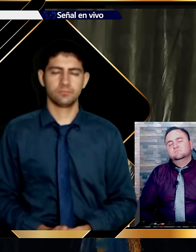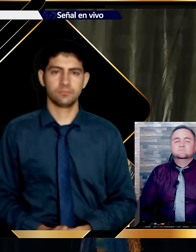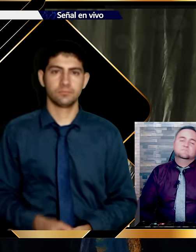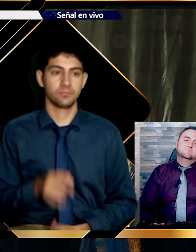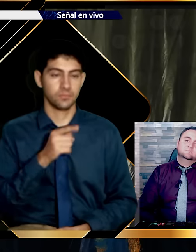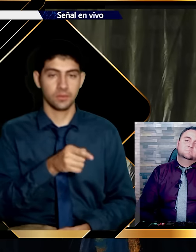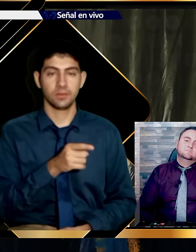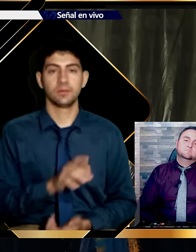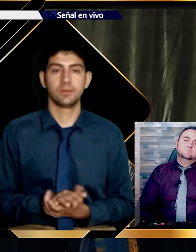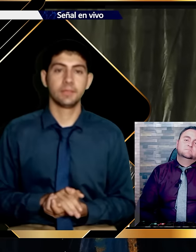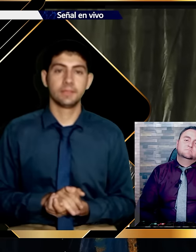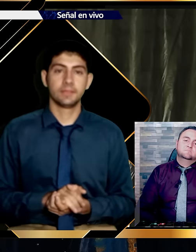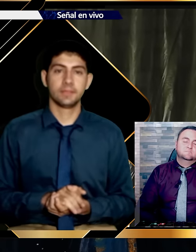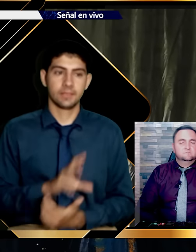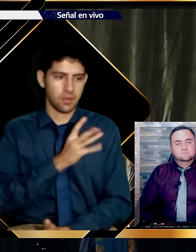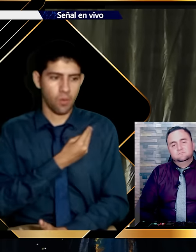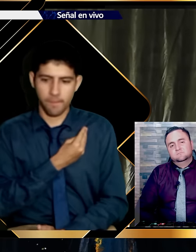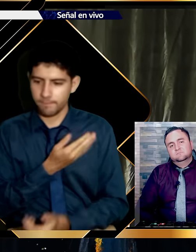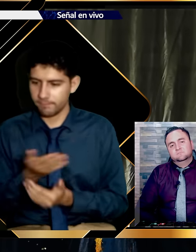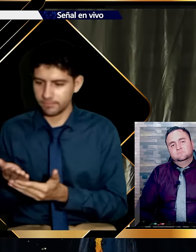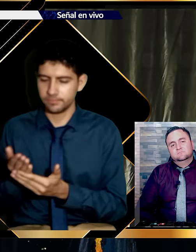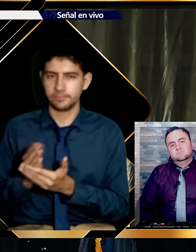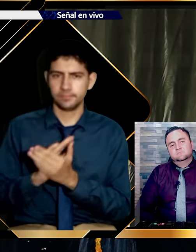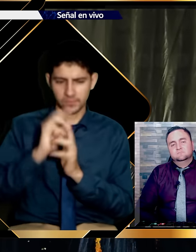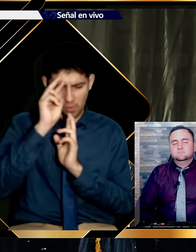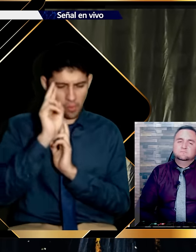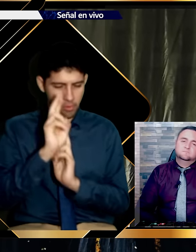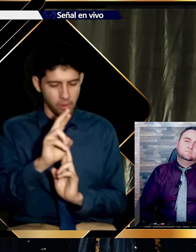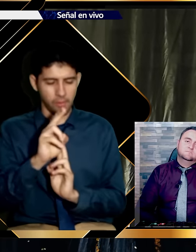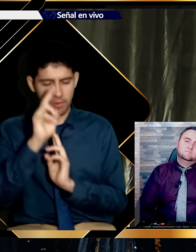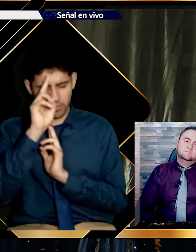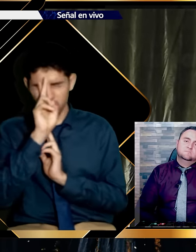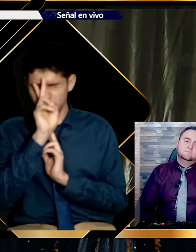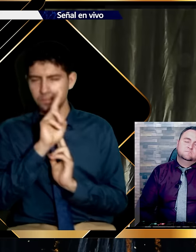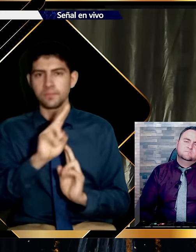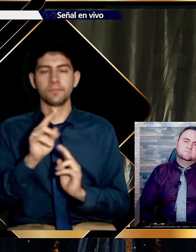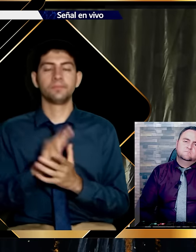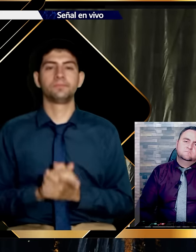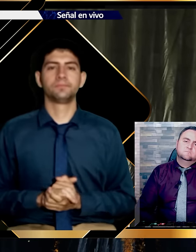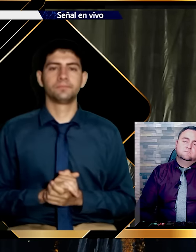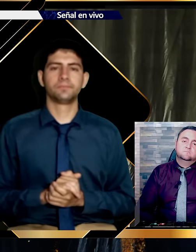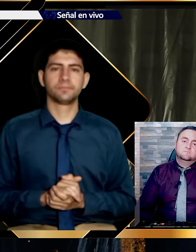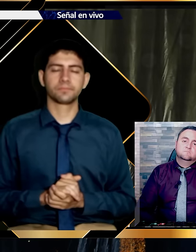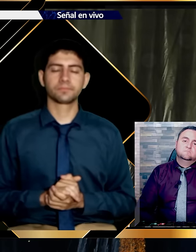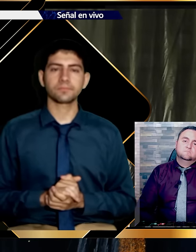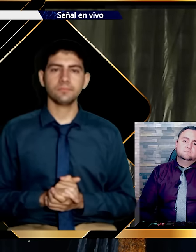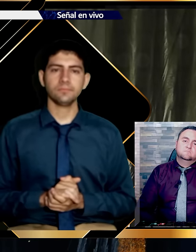El tesorero. De Jesús. El del lugar de honor. El que